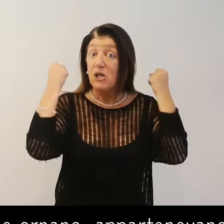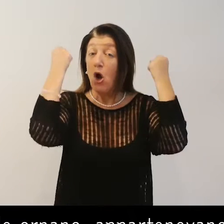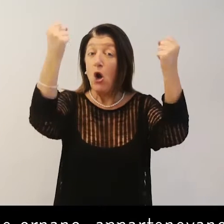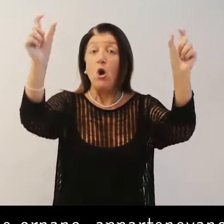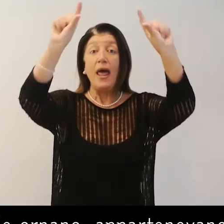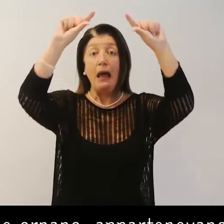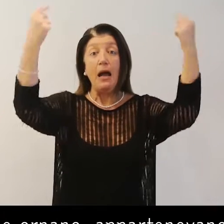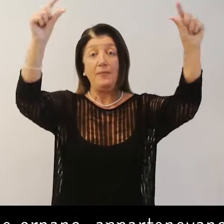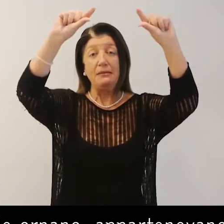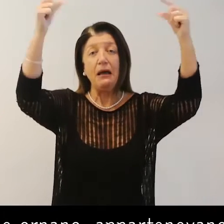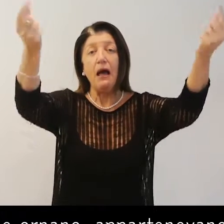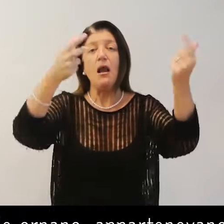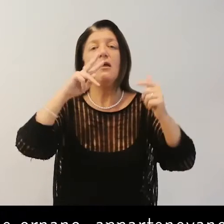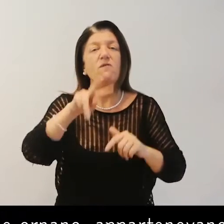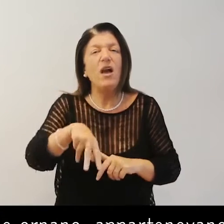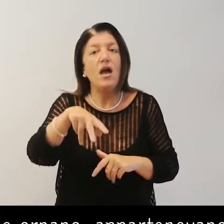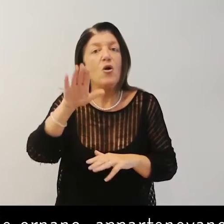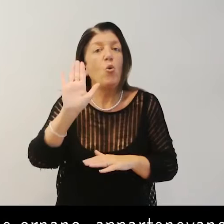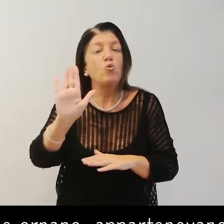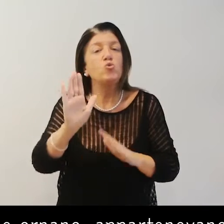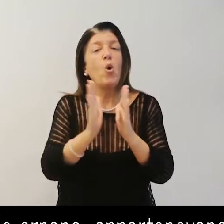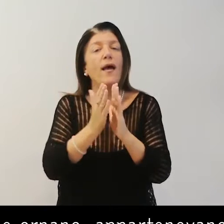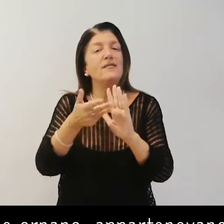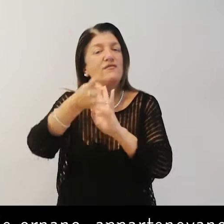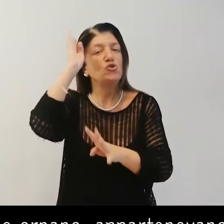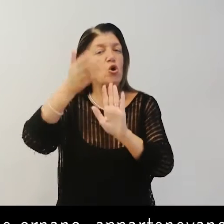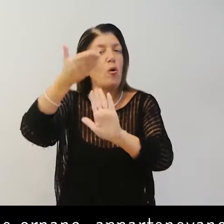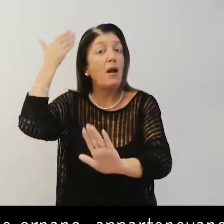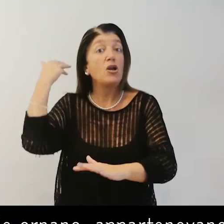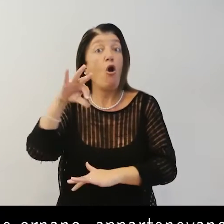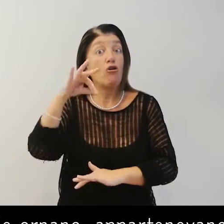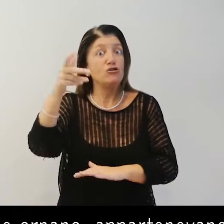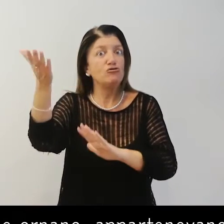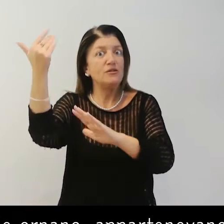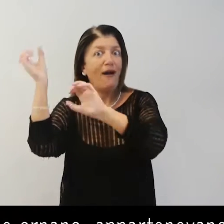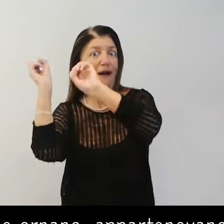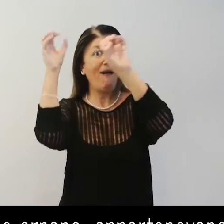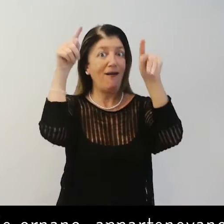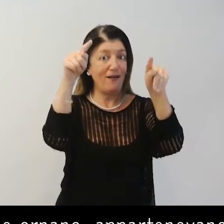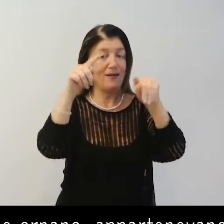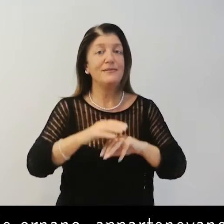Molti capitelli che le ornano appartenevano al preesistente edificio romanico.